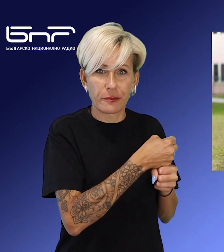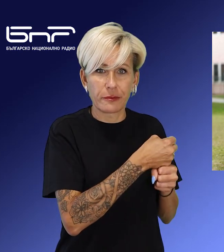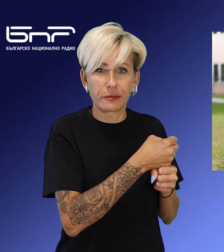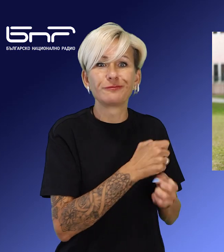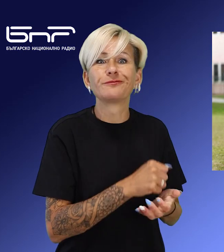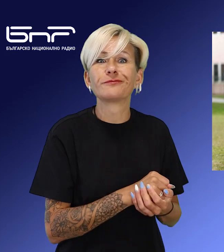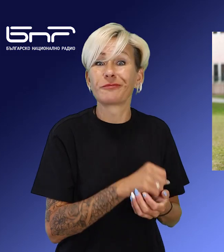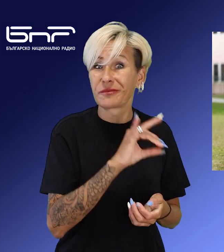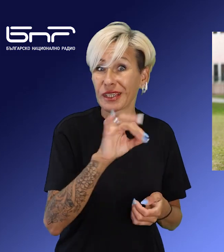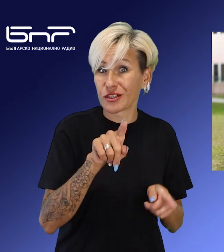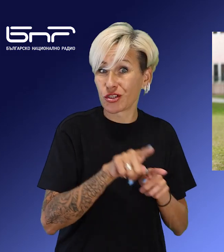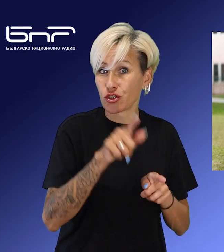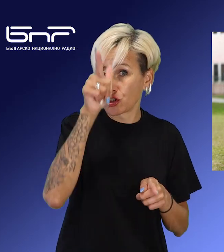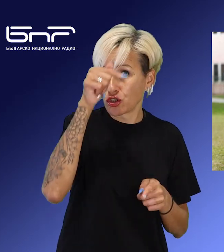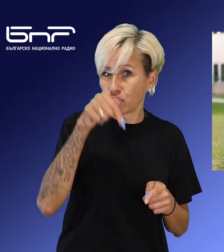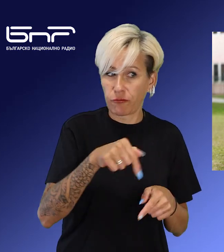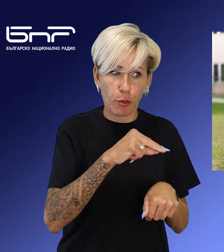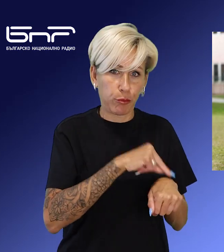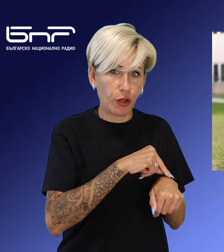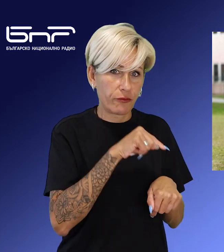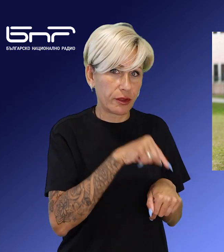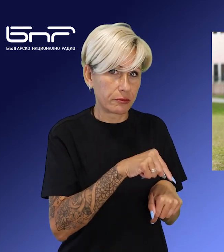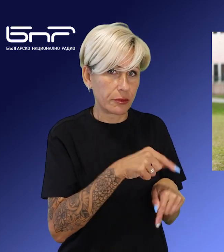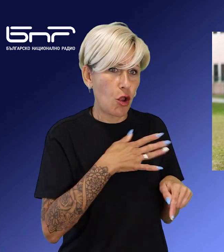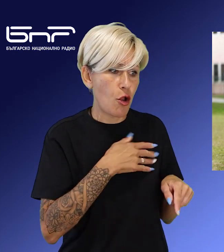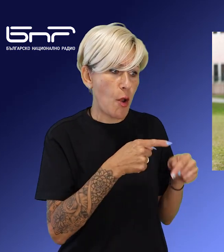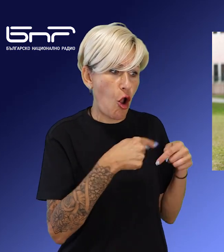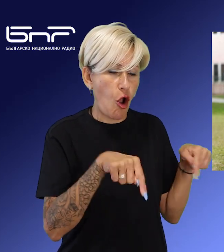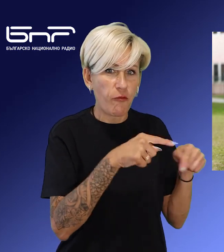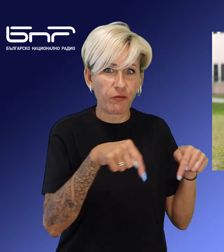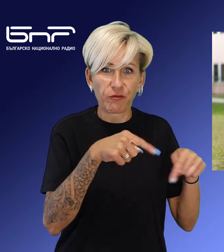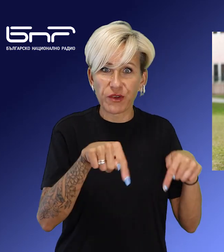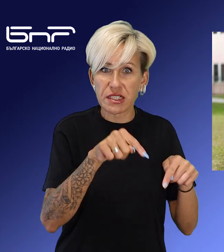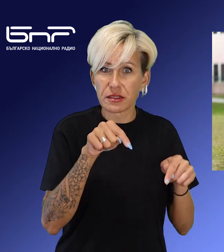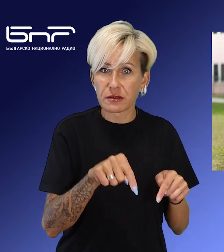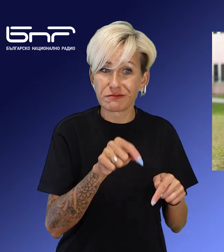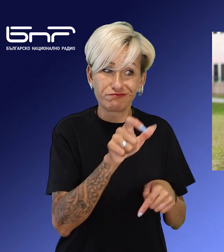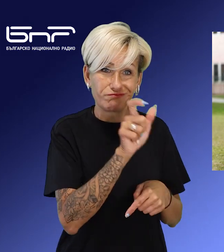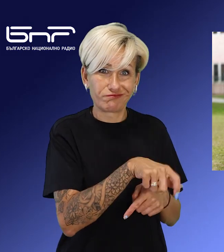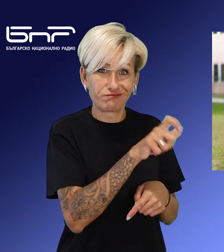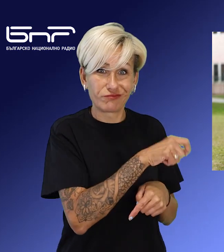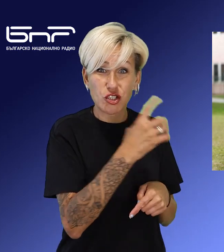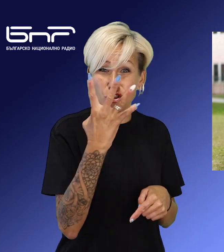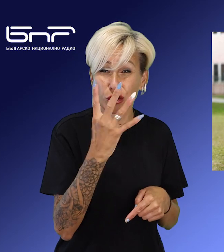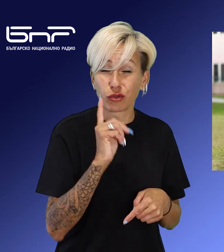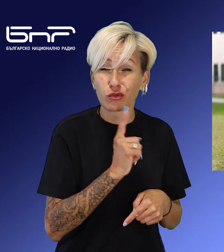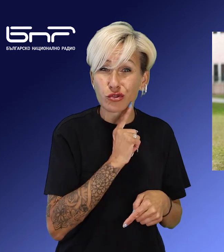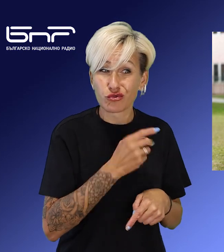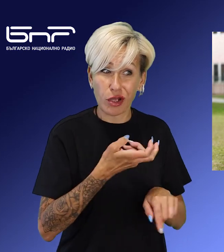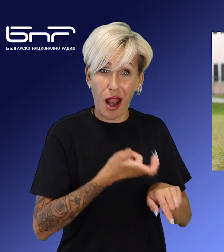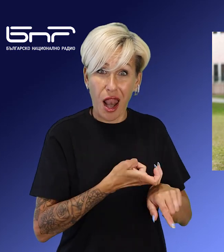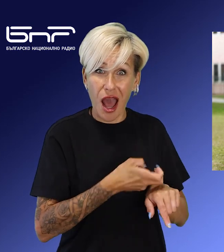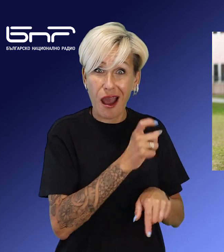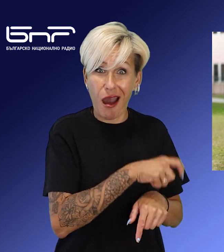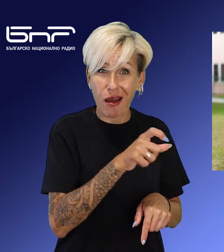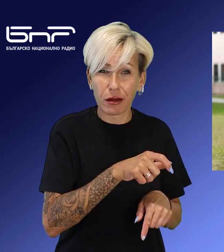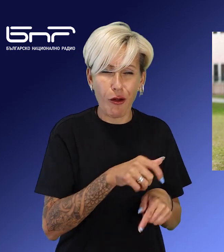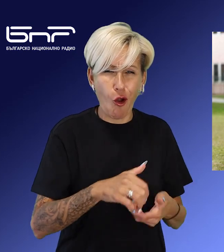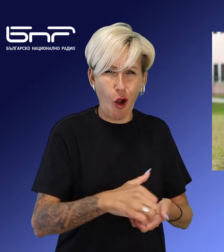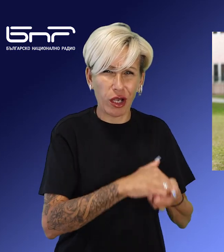София, където центърът има офиси. Задържани са 7 души от тях, 4 ма лекари, включително изчитаният за организатор. Как е